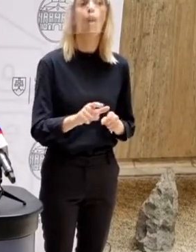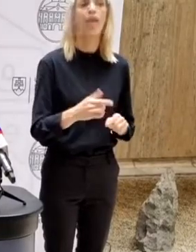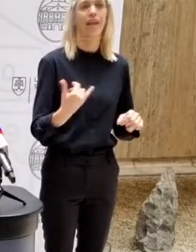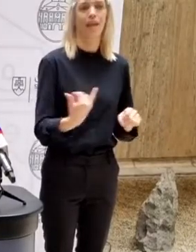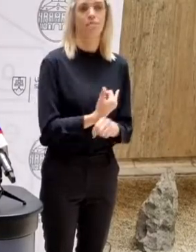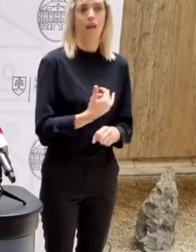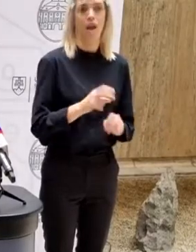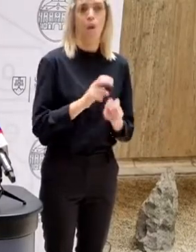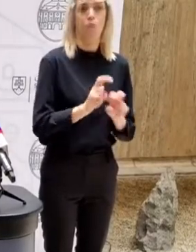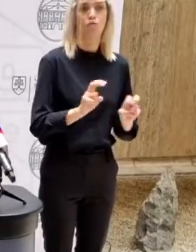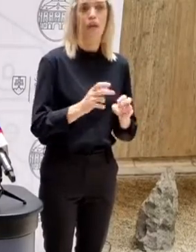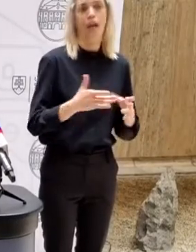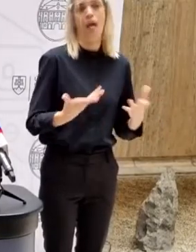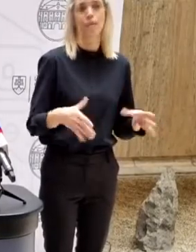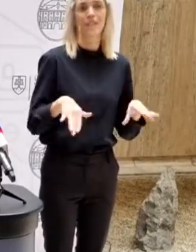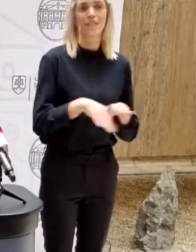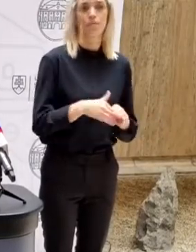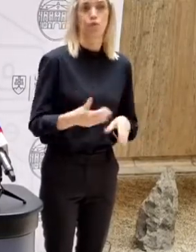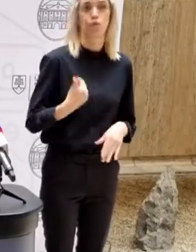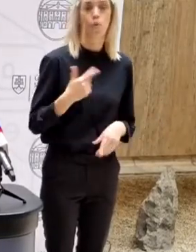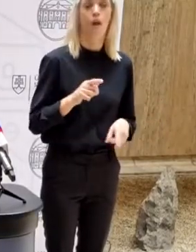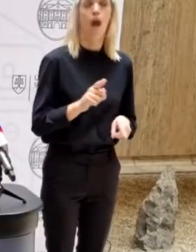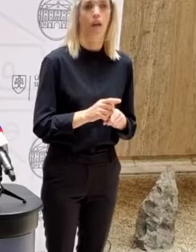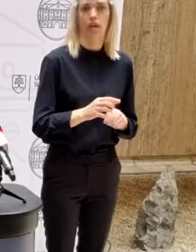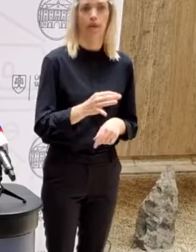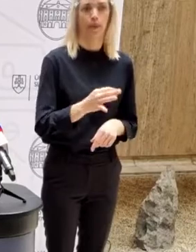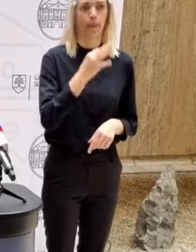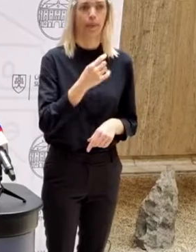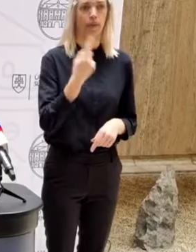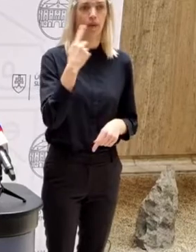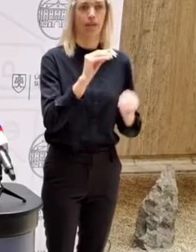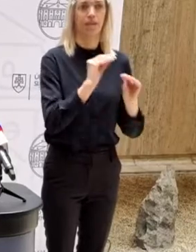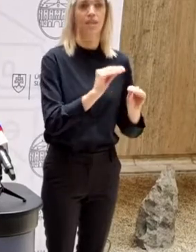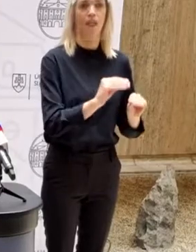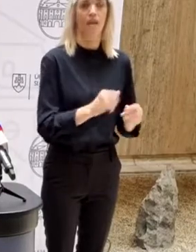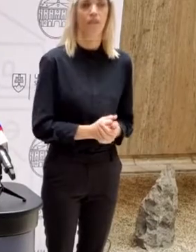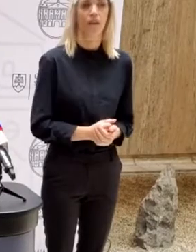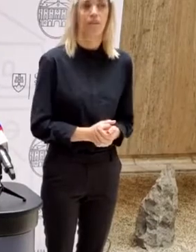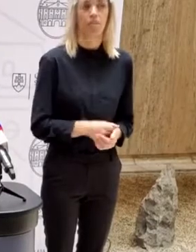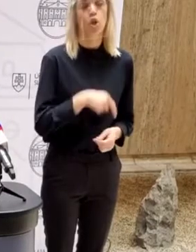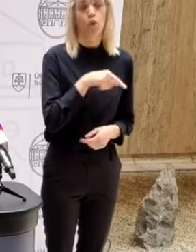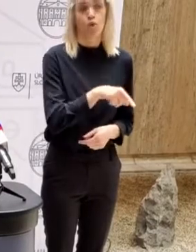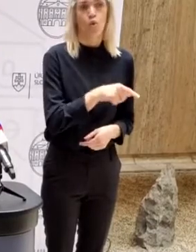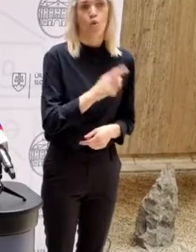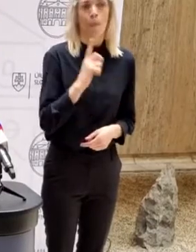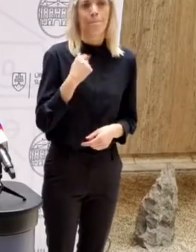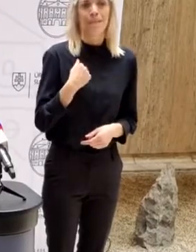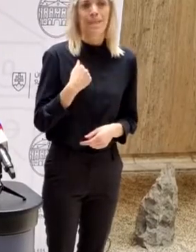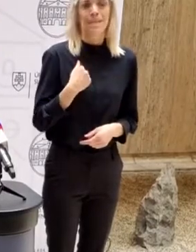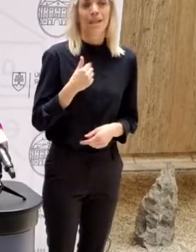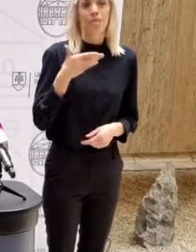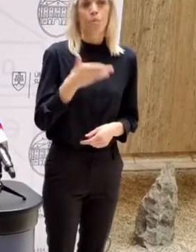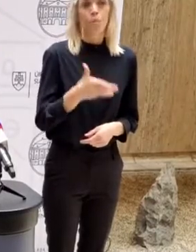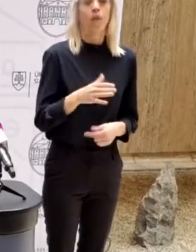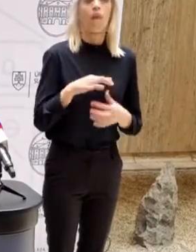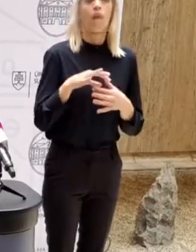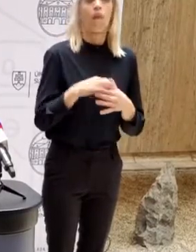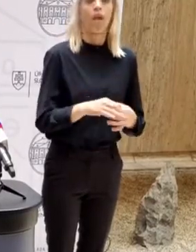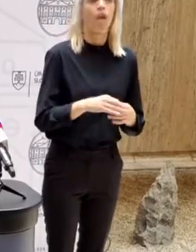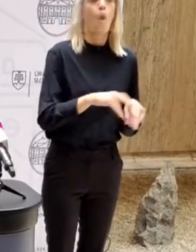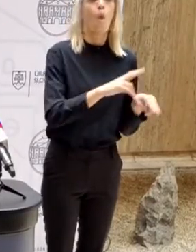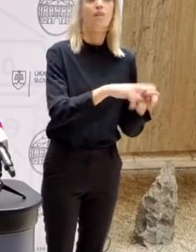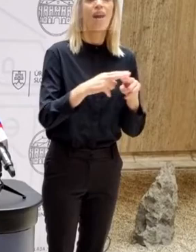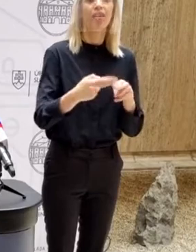učiteľov alebo zamestnancov škôl, ktorí nebudú môcť vzdelávať. Toto asi nastane aj kvôli tomu, že to nastalo v